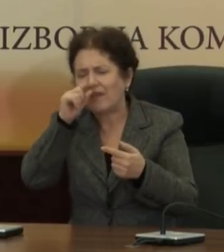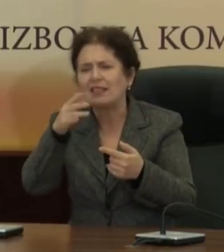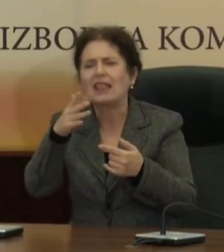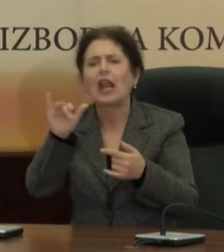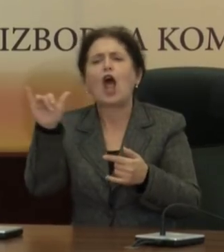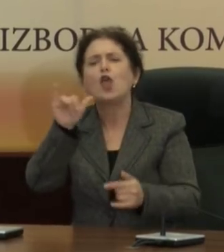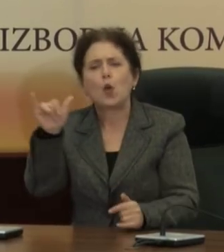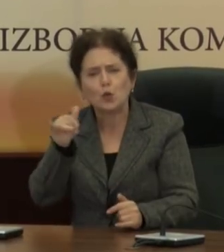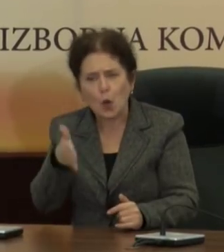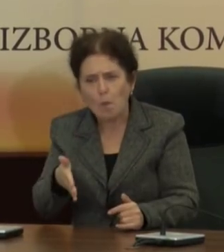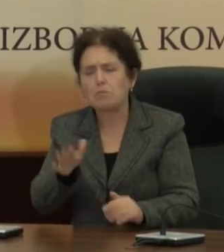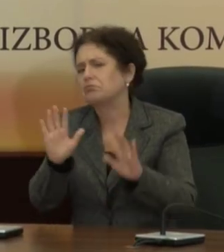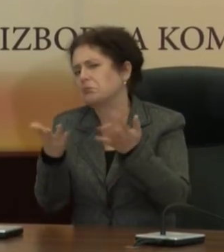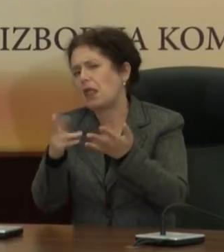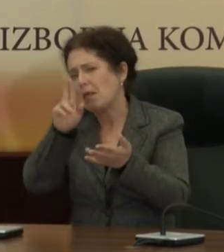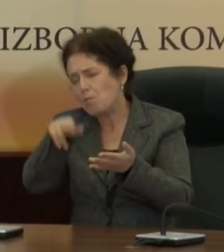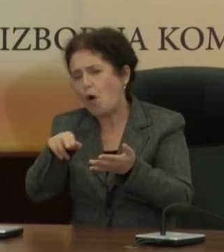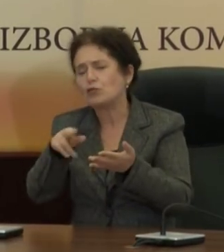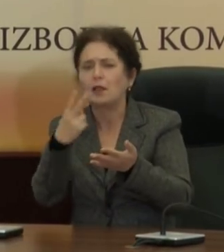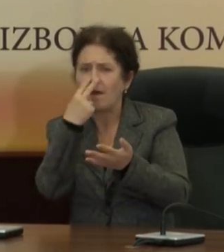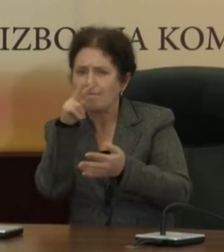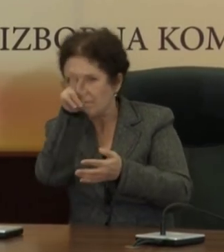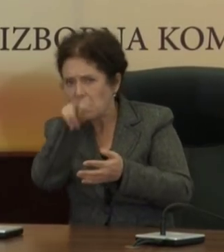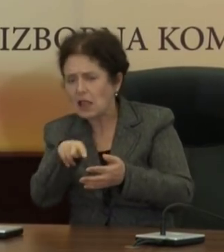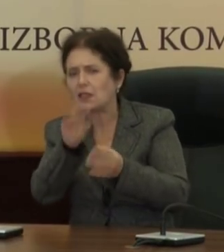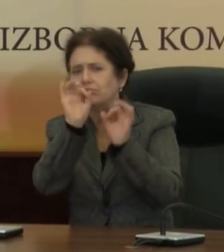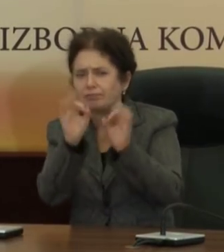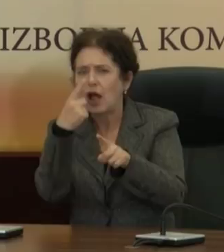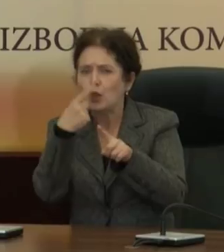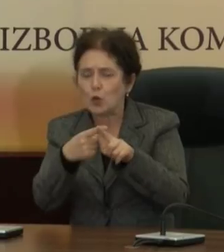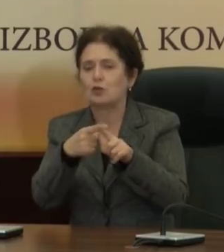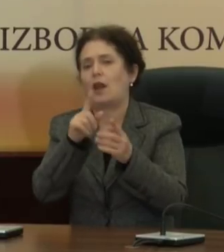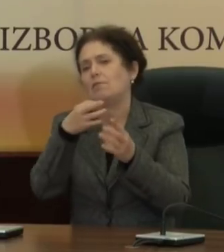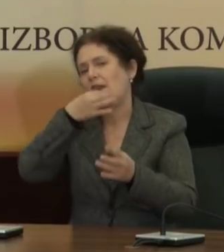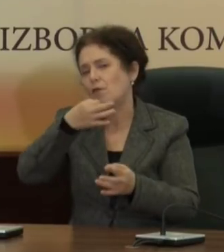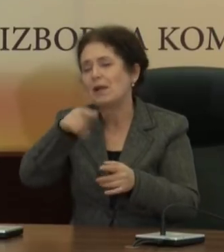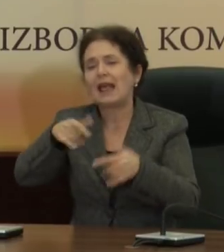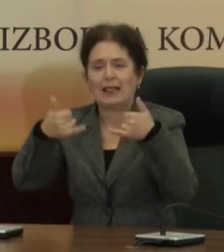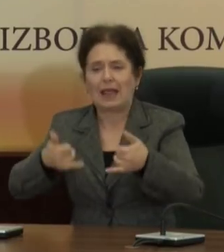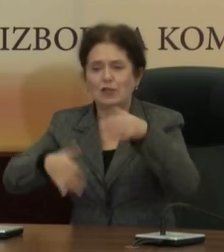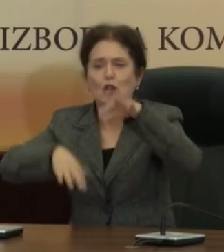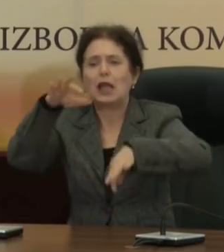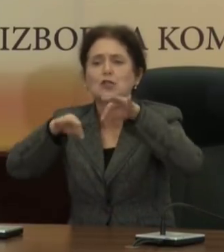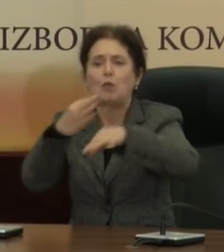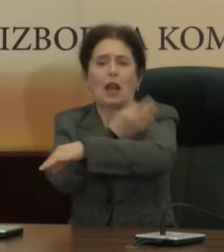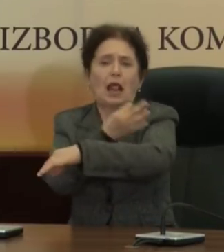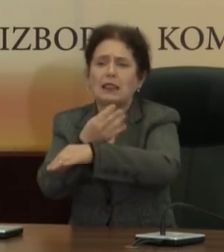каналот на Ютуб Када што може да се најдат прабовремени и точни информации За денешниот изборен ден